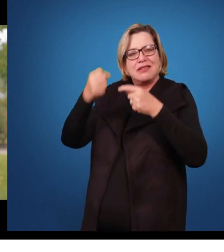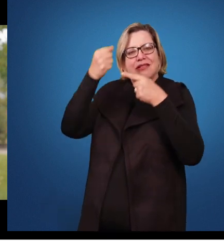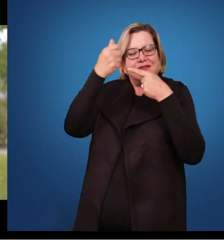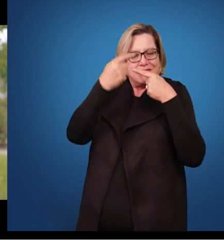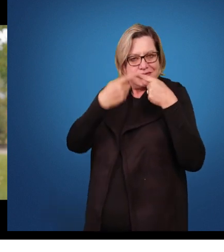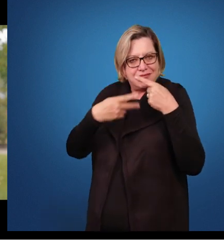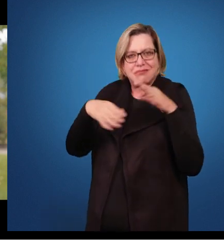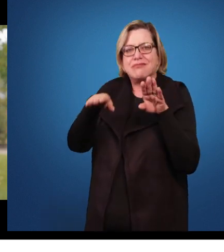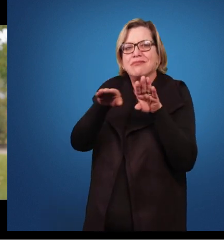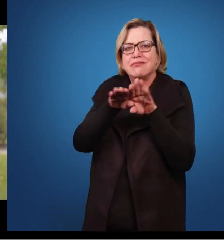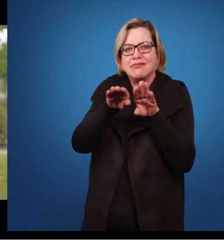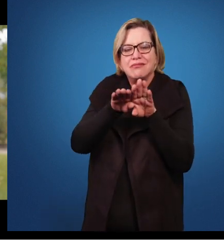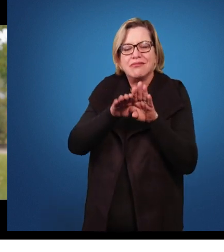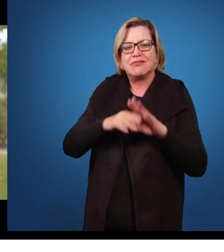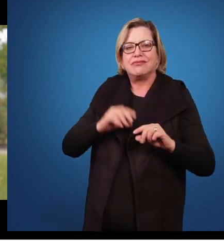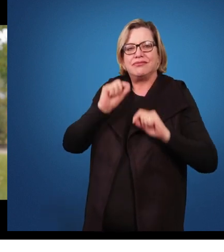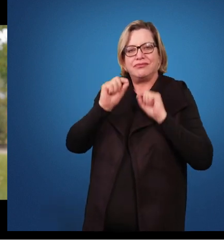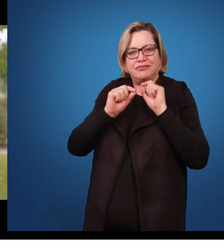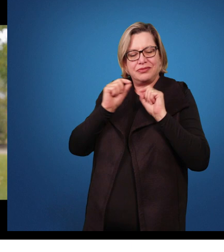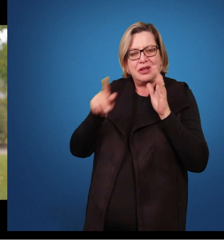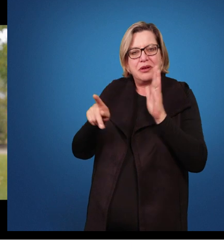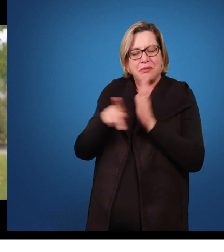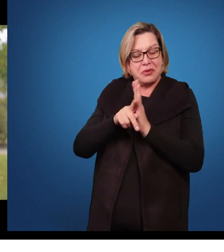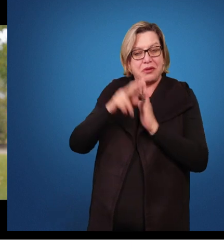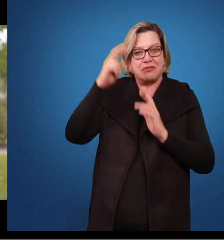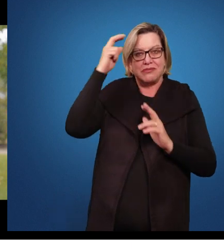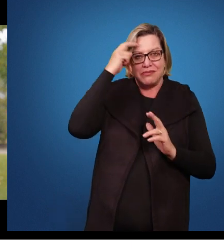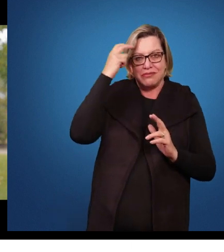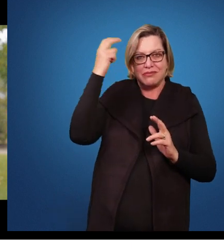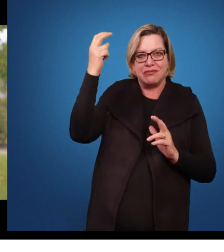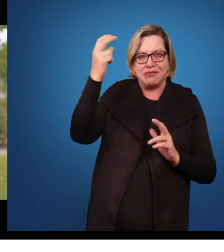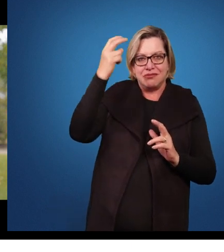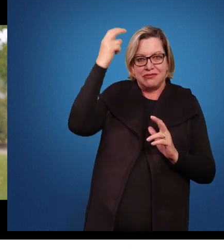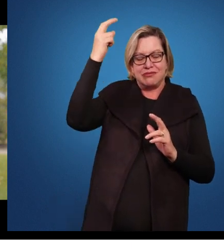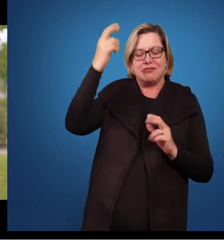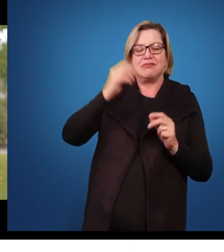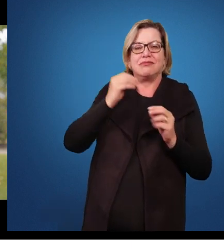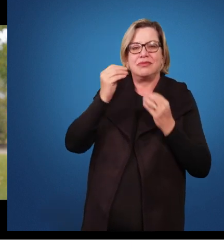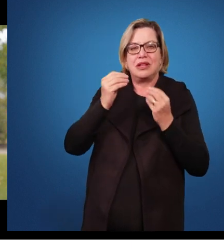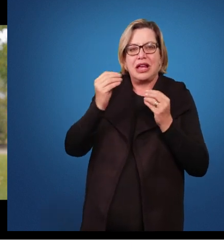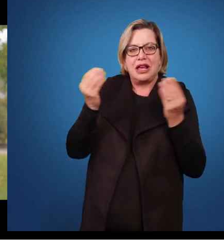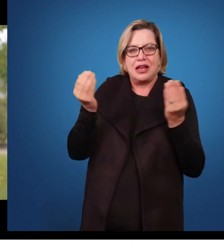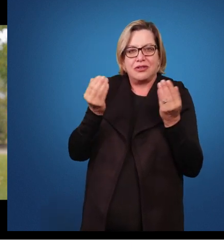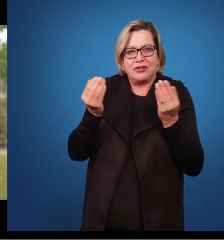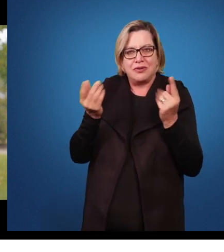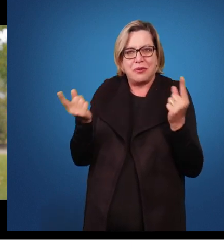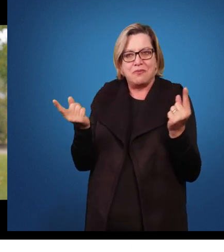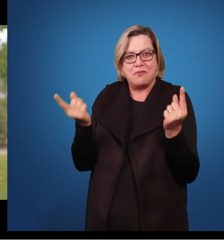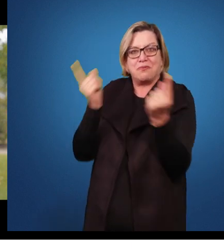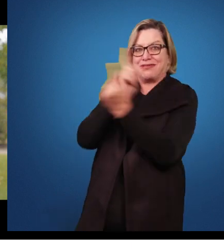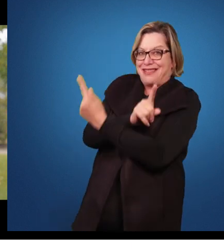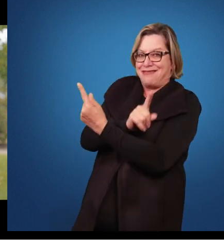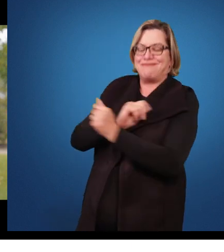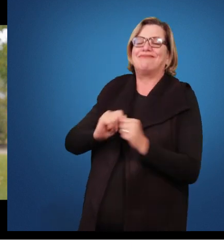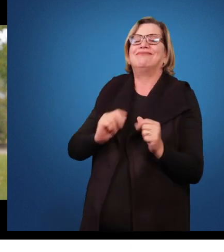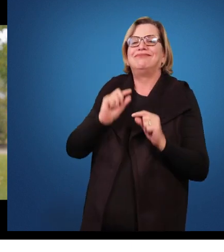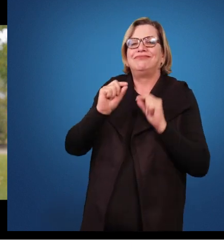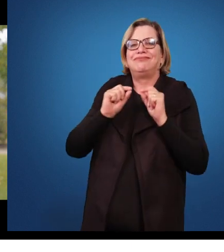elementos que são indicativos desse cenário, desse perfil. Agora, vamos inverter um pouquinho o raciocínio. Mitos